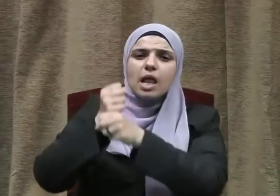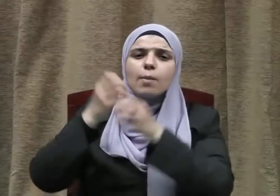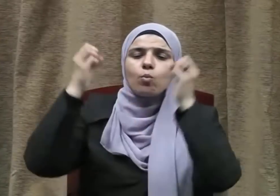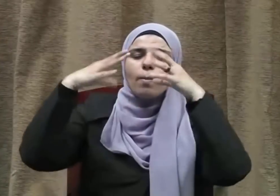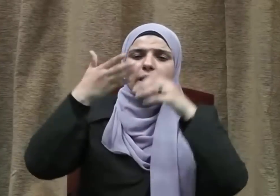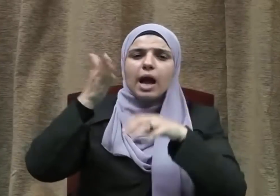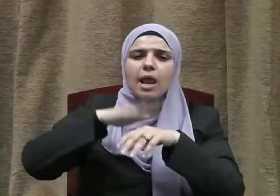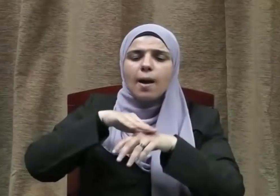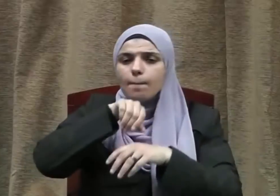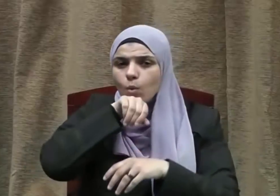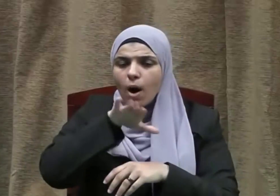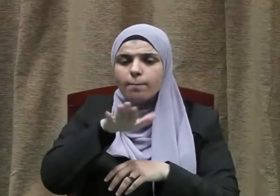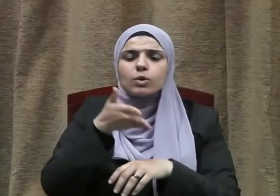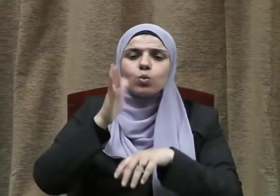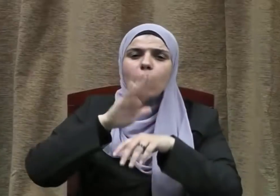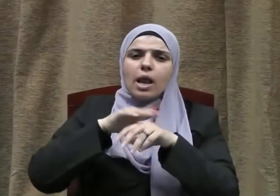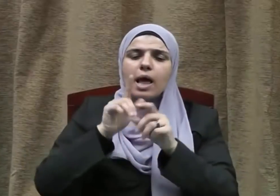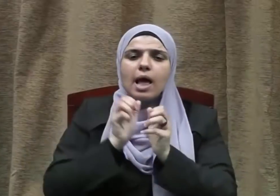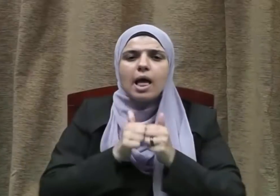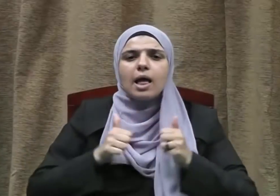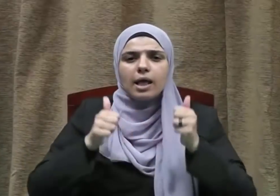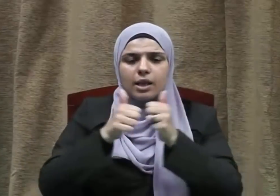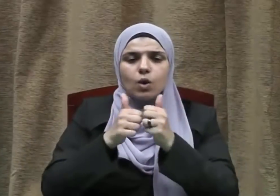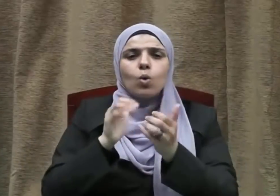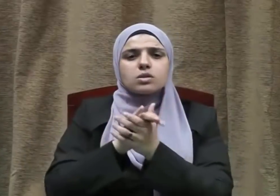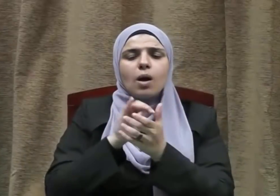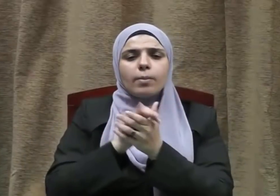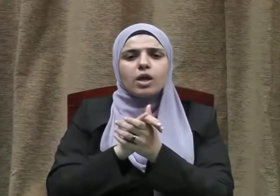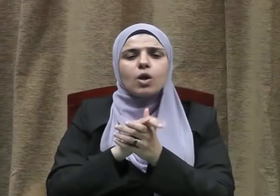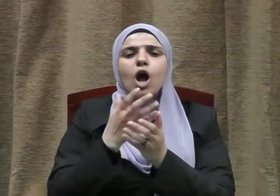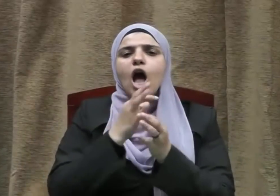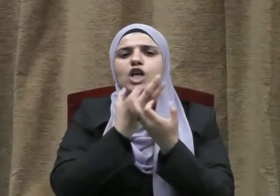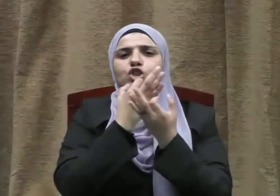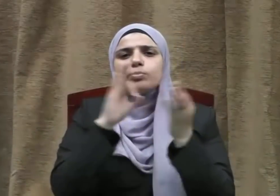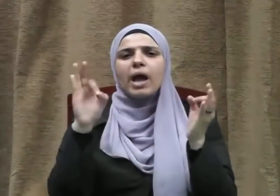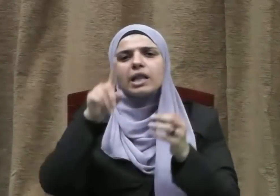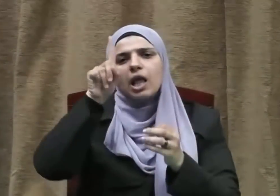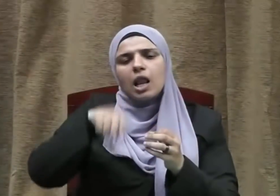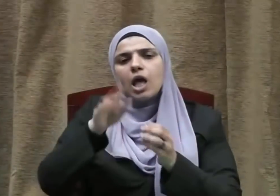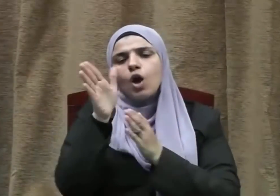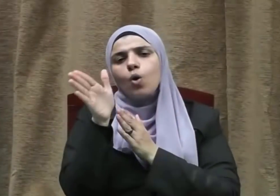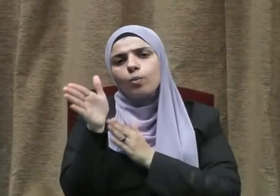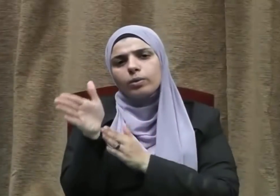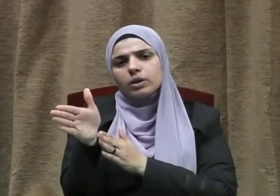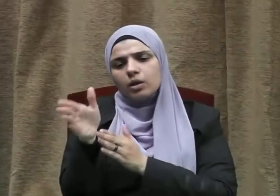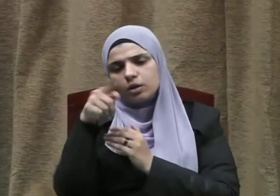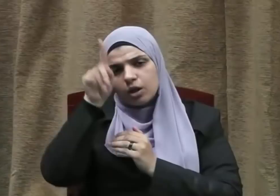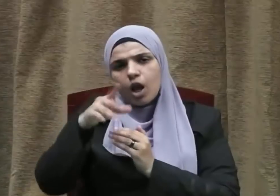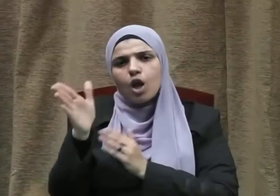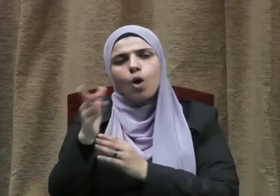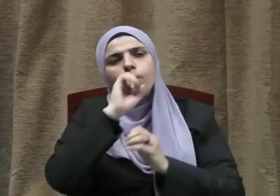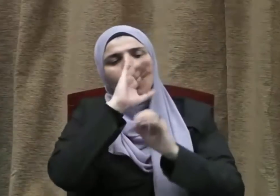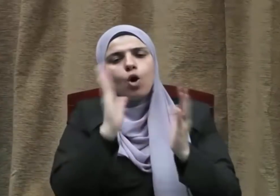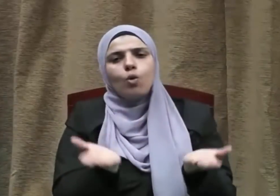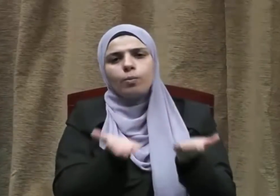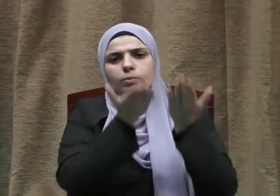اللهم صل وسلم وبارك عليه وعلى آله وصحبه أجمعين ومن